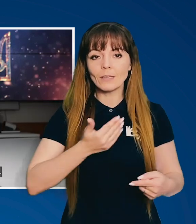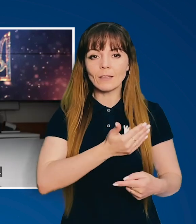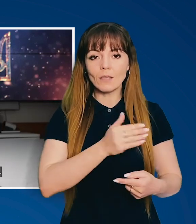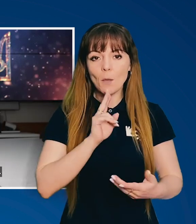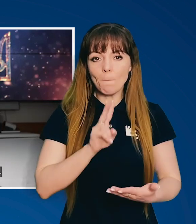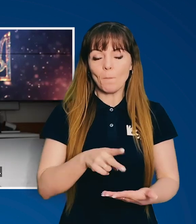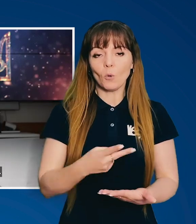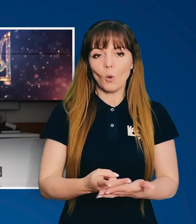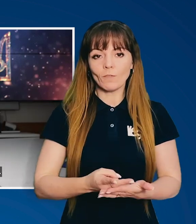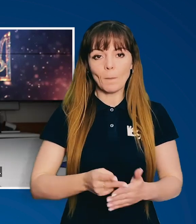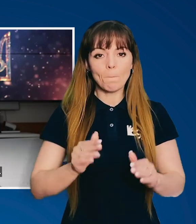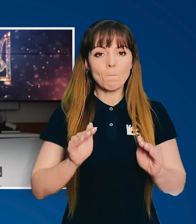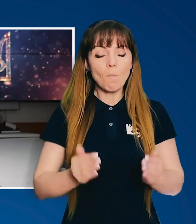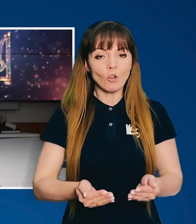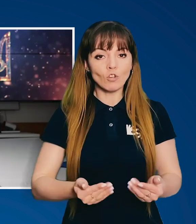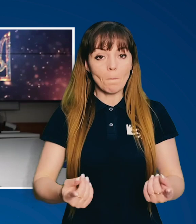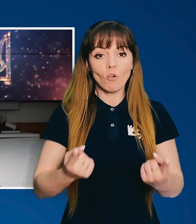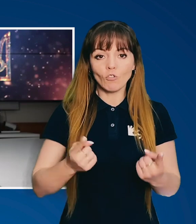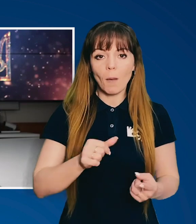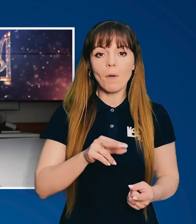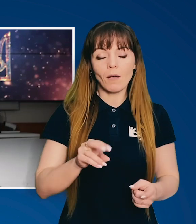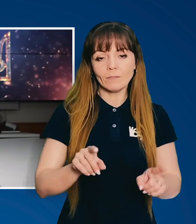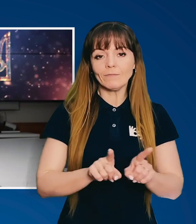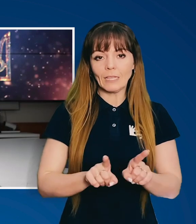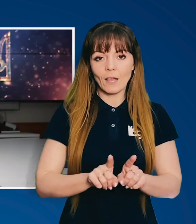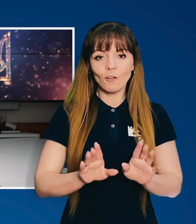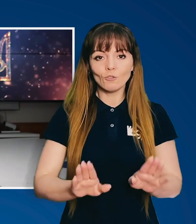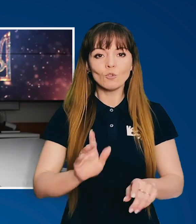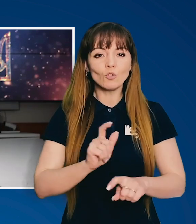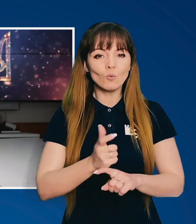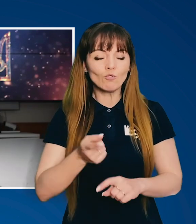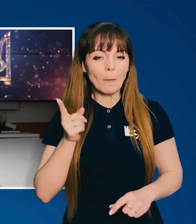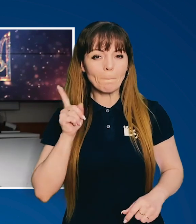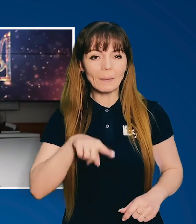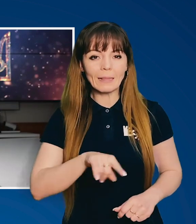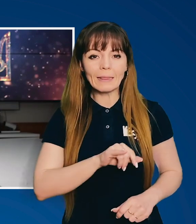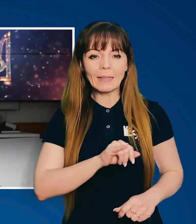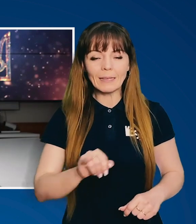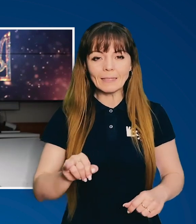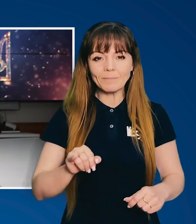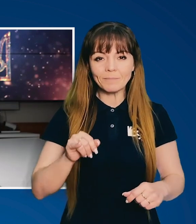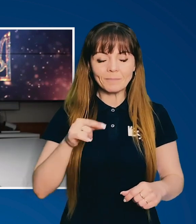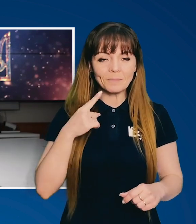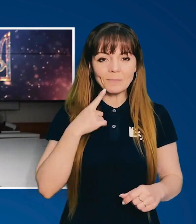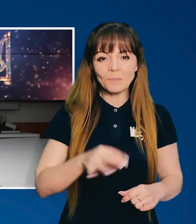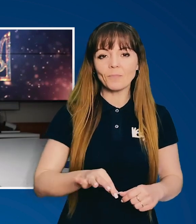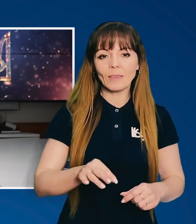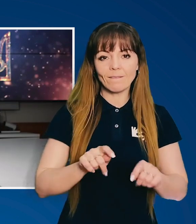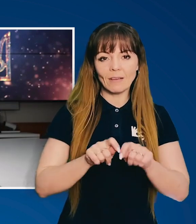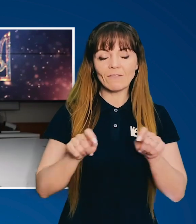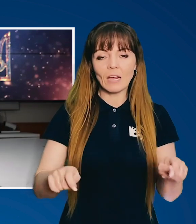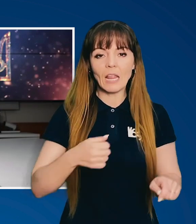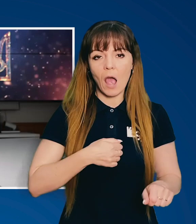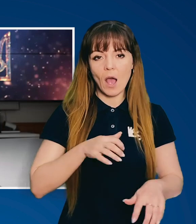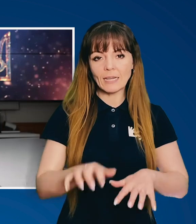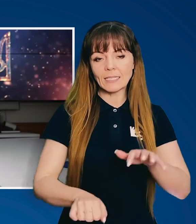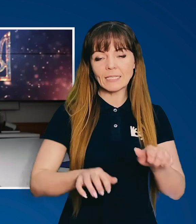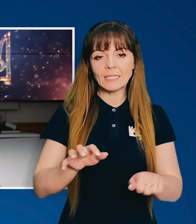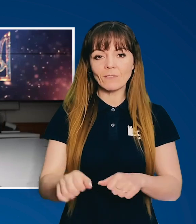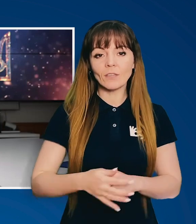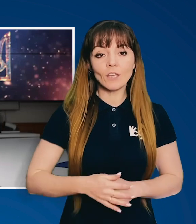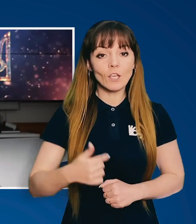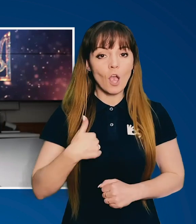інших її проявів. Менш масштабних, однак все одно дуже підлих і деструктивних, відверто